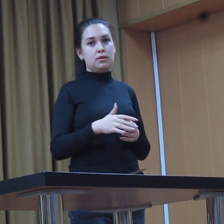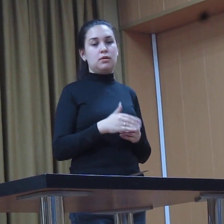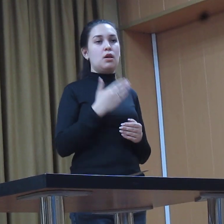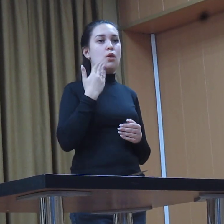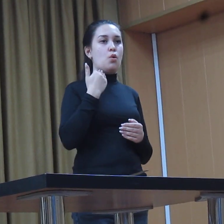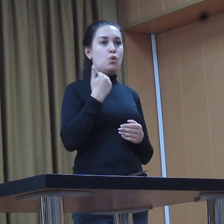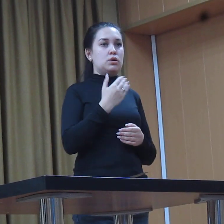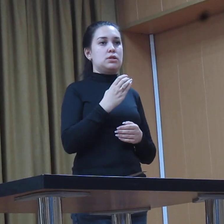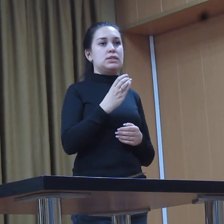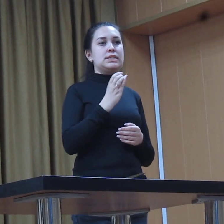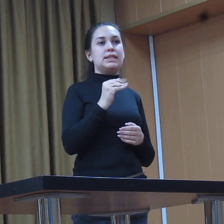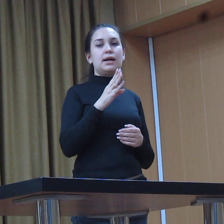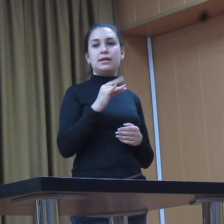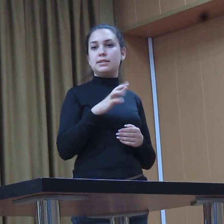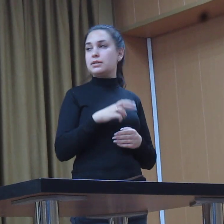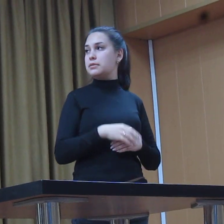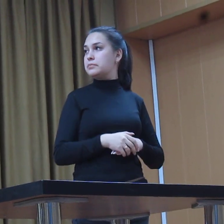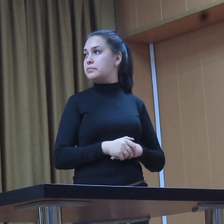легкая стадия.